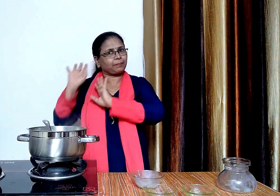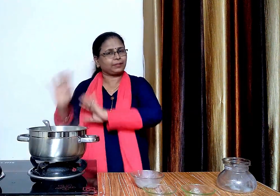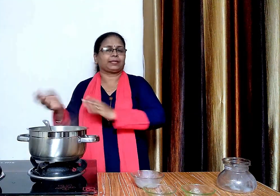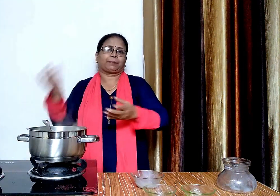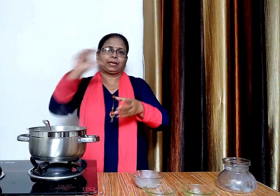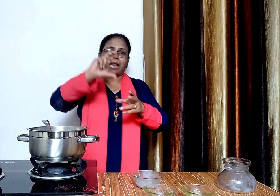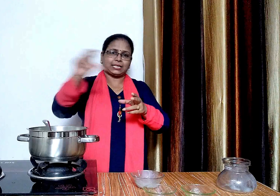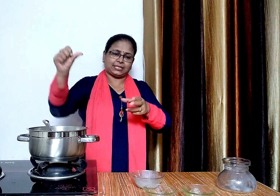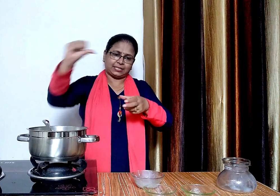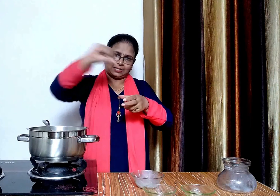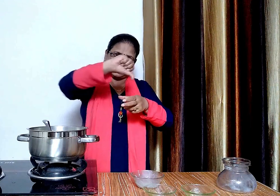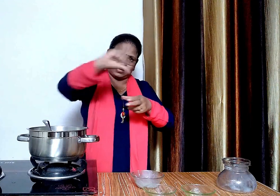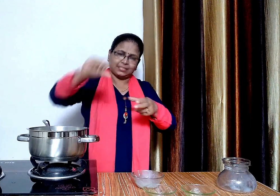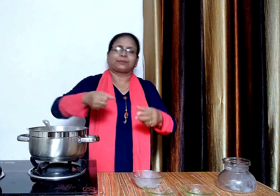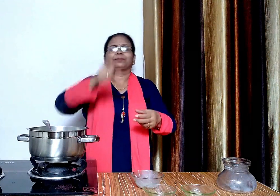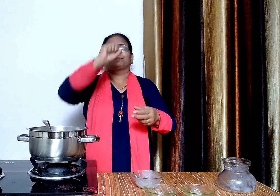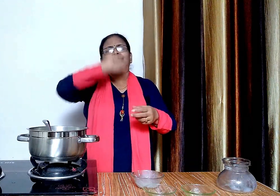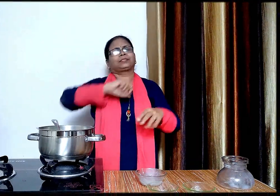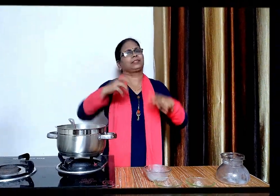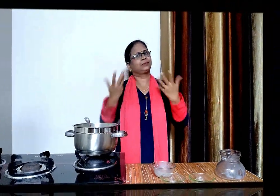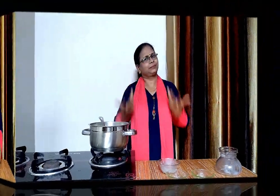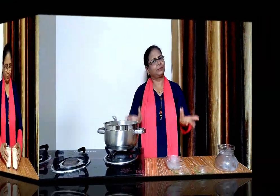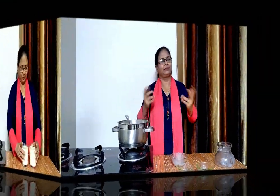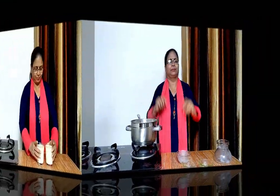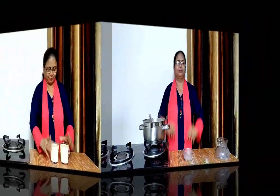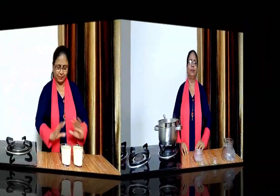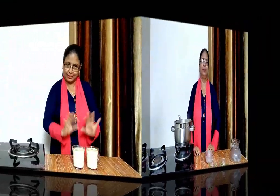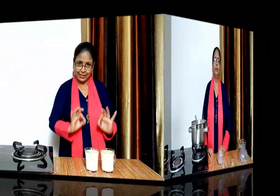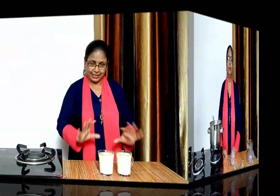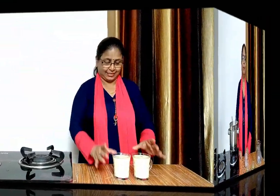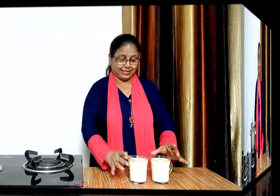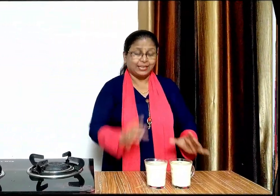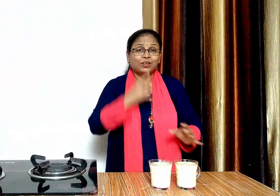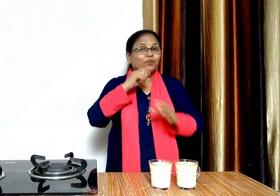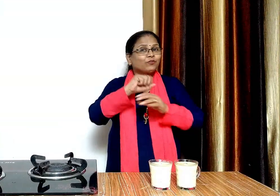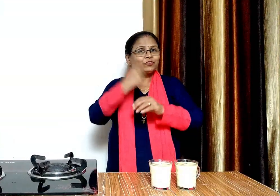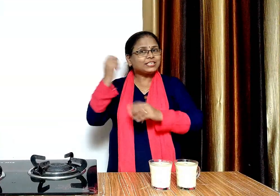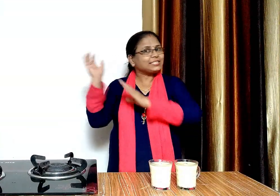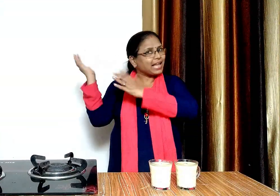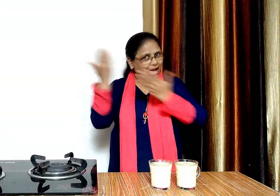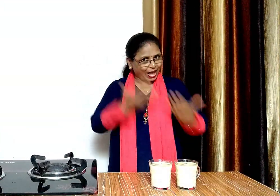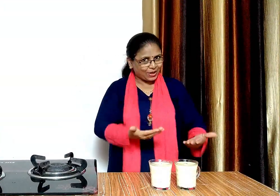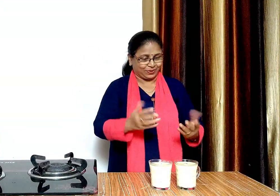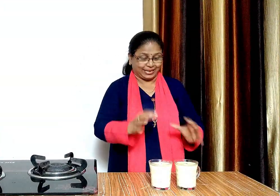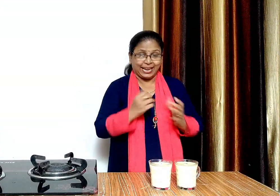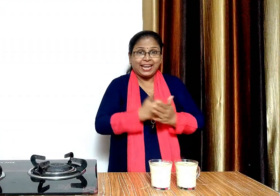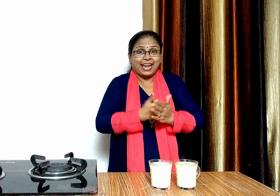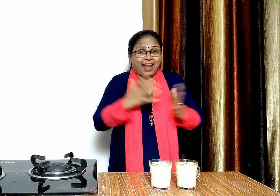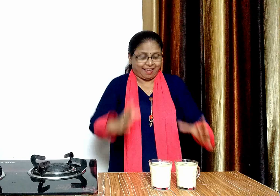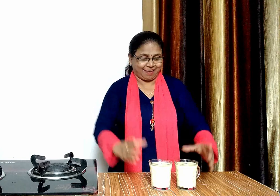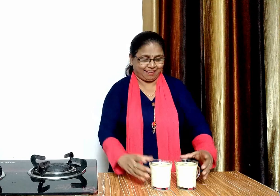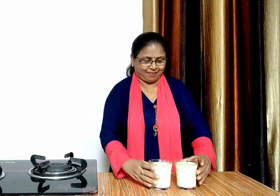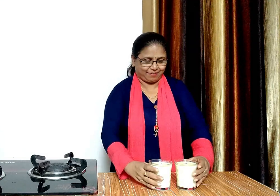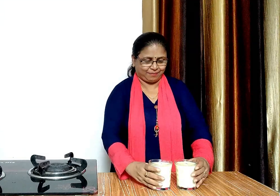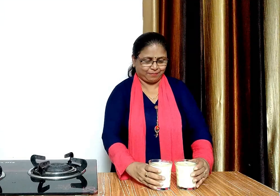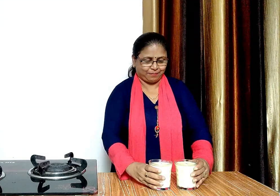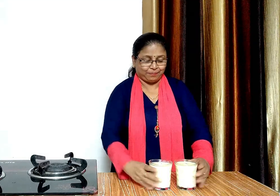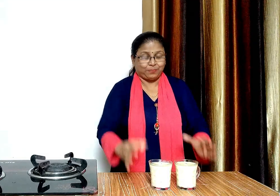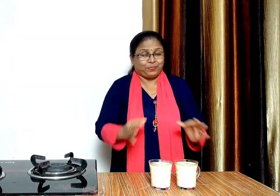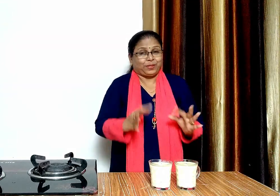तीन गंटे के बाद इसे आप सर्फ कर सकती है बादाम शिक्पन कर तयार है आप इसे दिवाली के ओकेशन पर